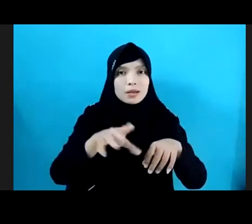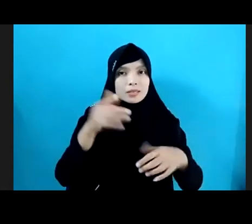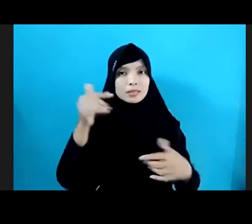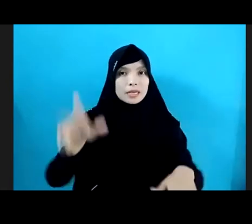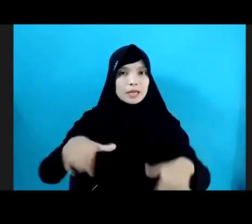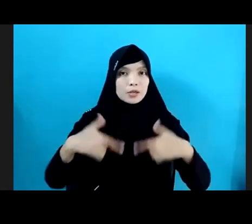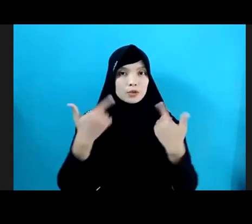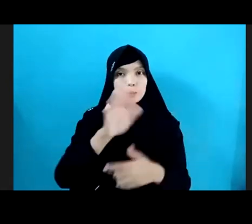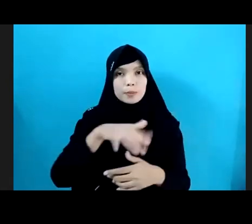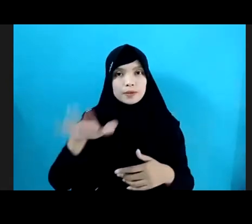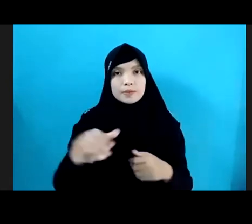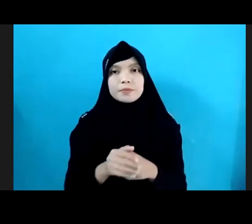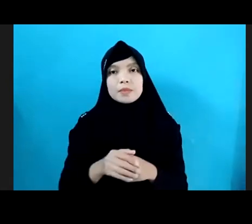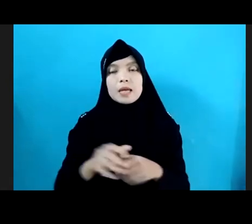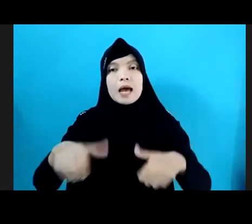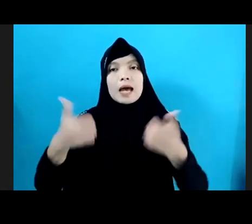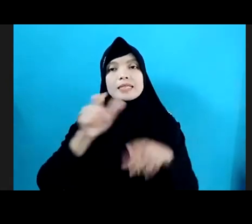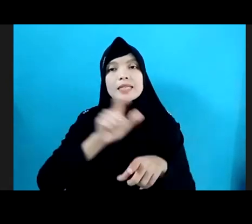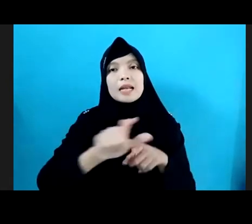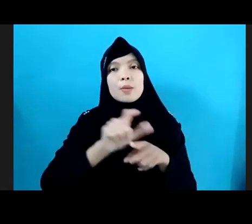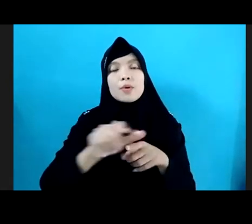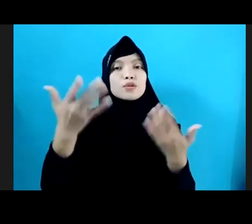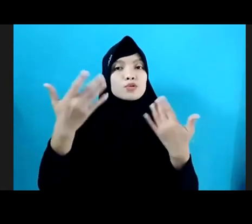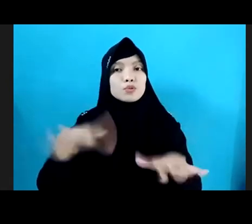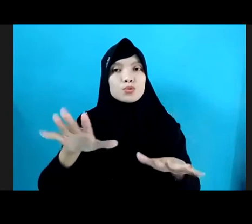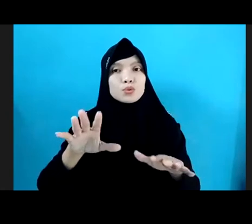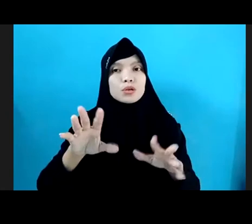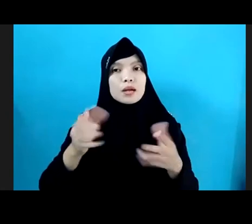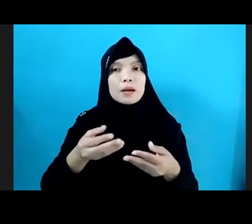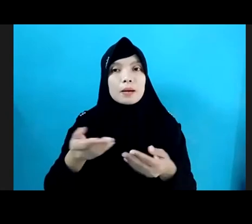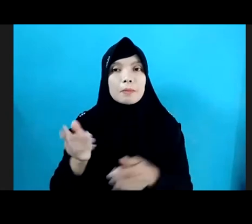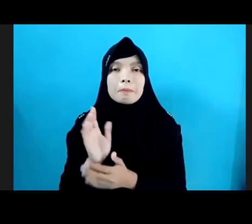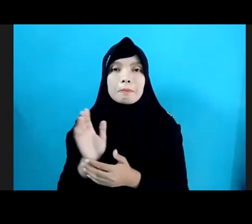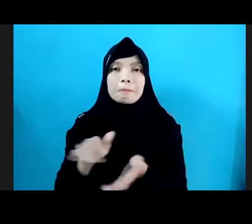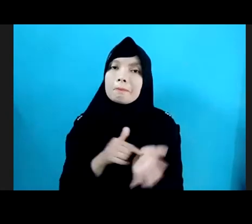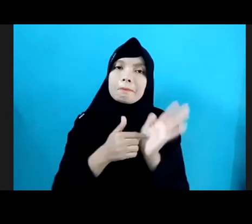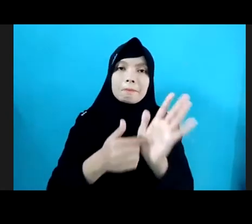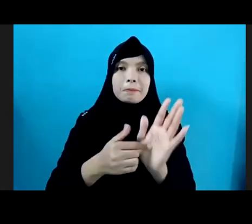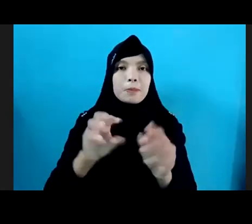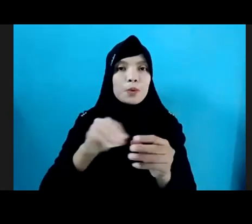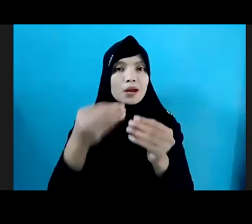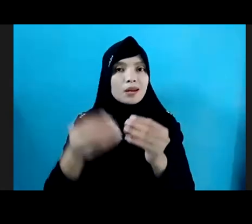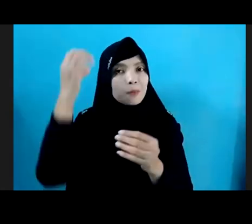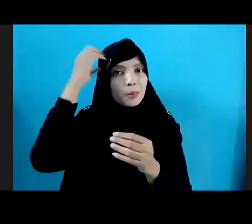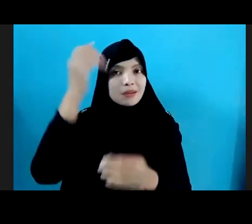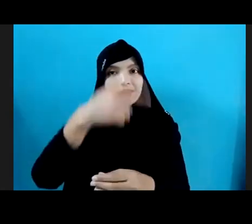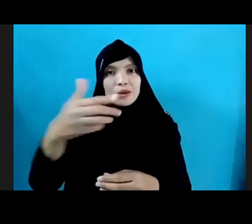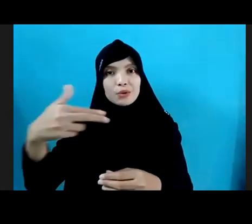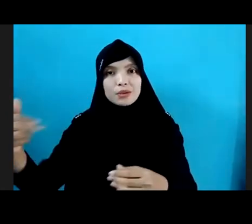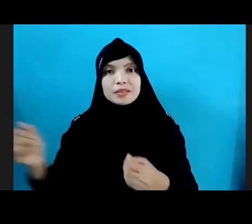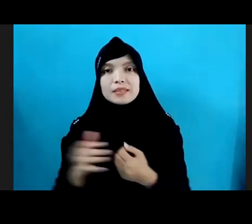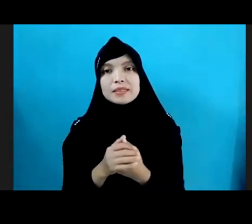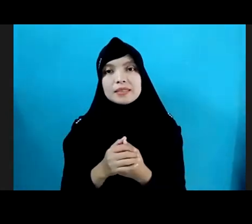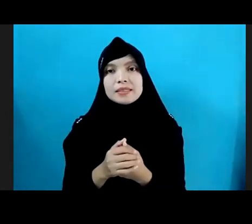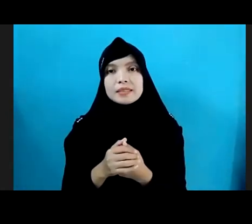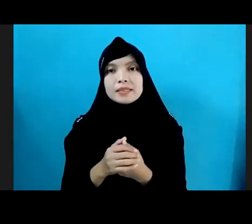Laporan Sudah Kami Presentasikan Kepada Perwakilan Pemerintah Indonesia Beberapa Hal Yang Menarik Kami Temui Dari